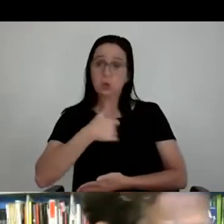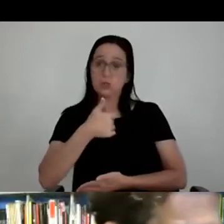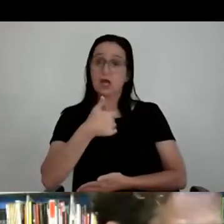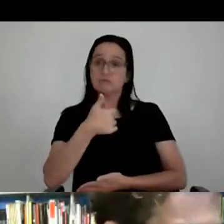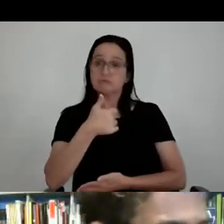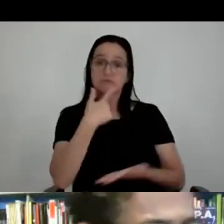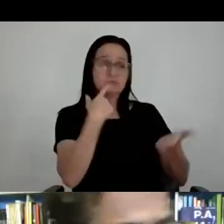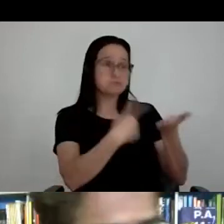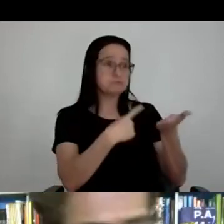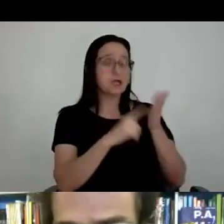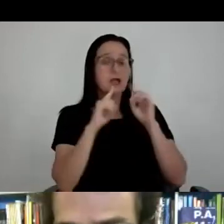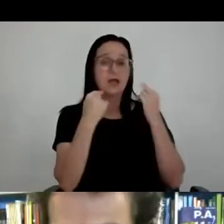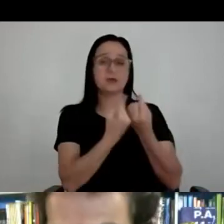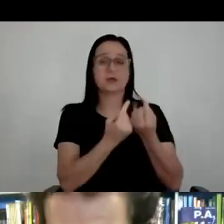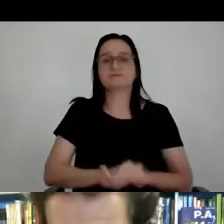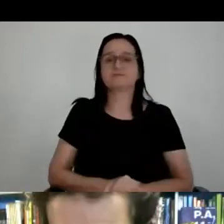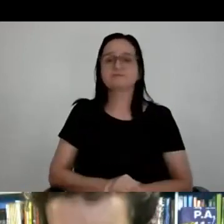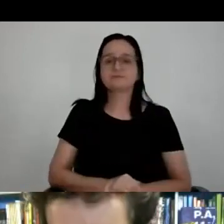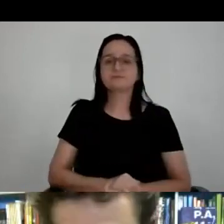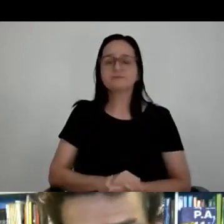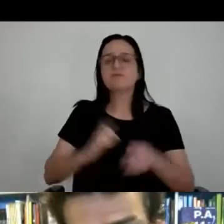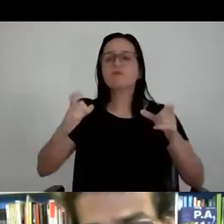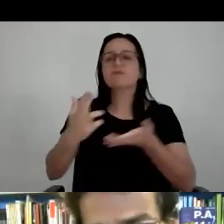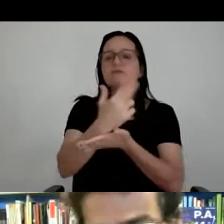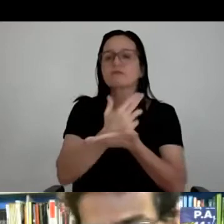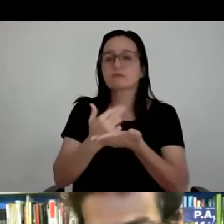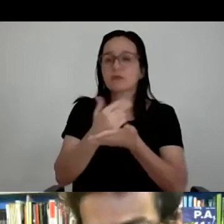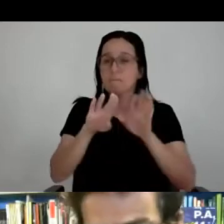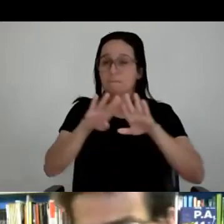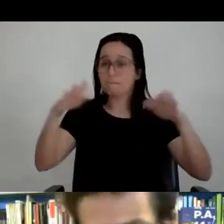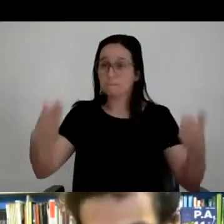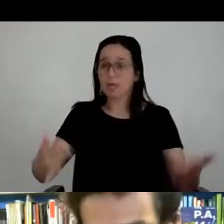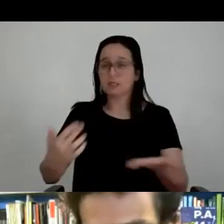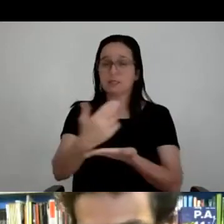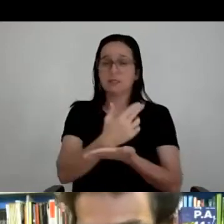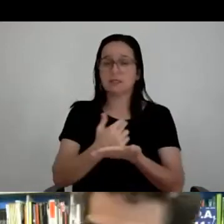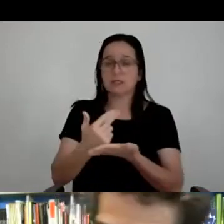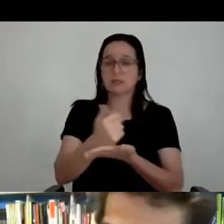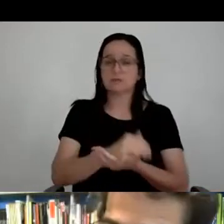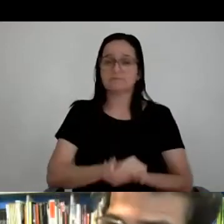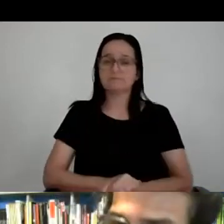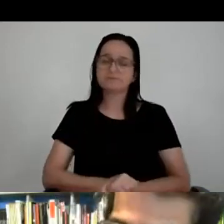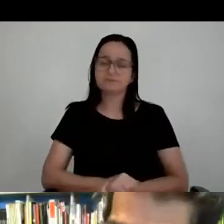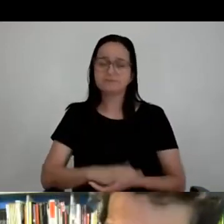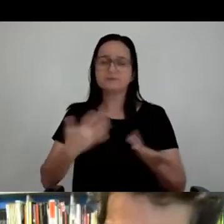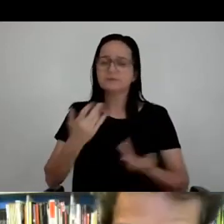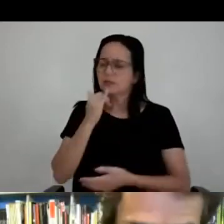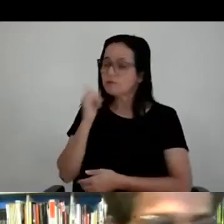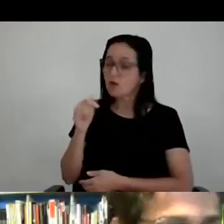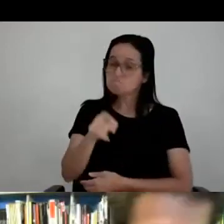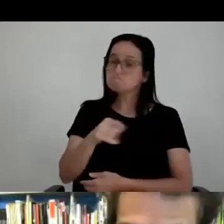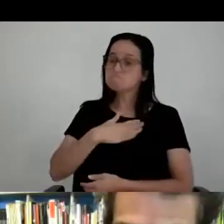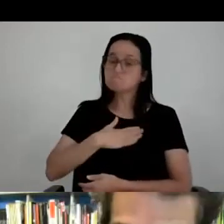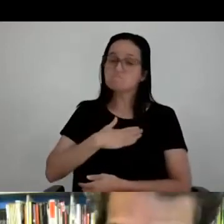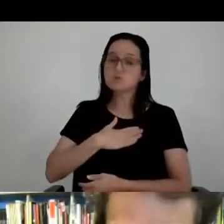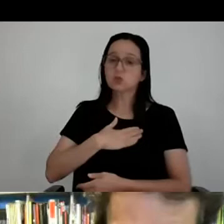pode voltar a imagem anterior, aí botaram esse desenho na mesa e, na verdade, era uma reunião que só estava medindo. falou o seguinte, olha só, cara, a gente gostou muito desse projeto,